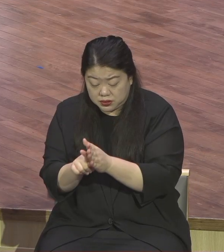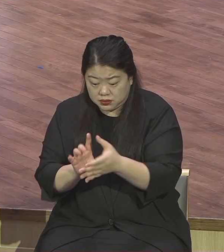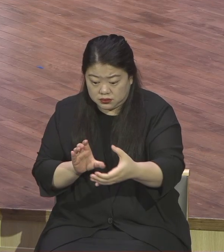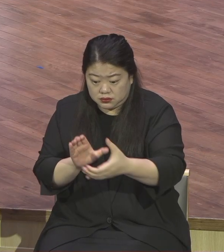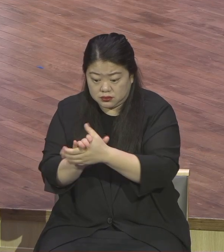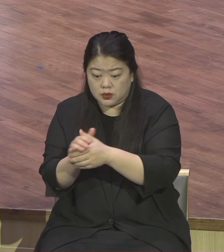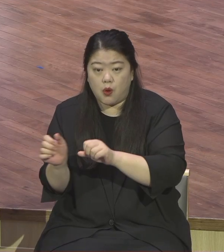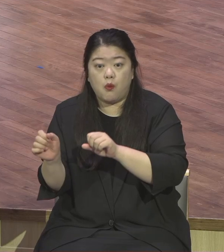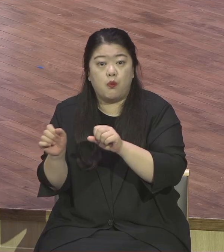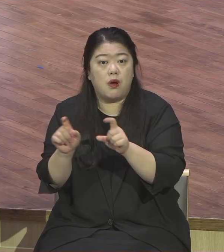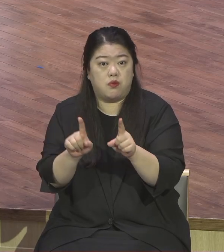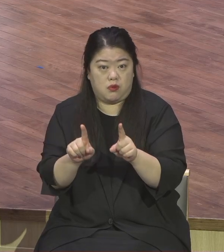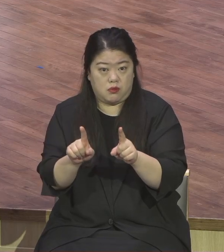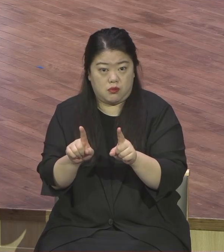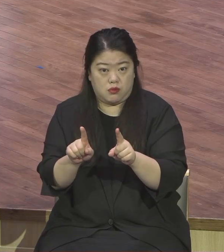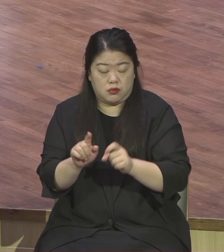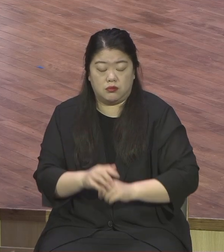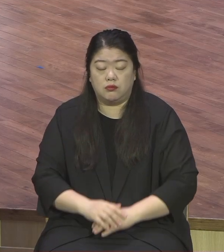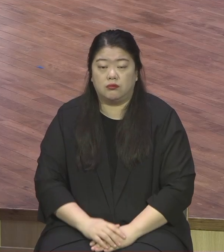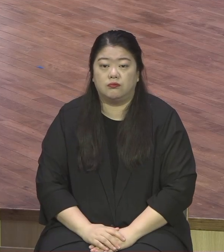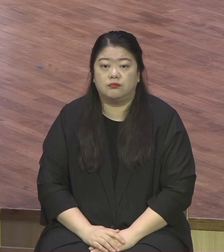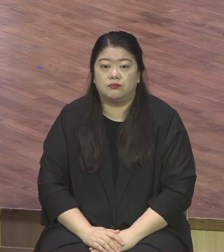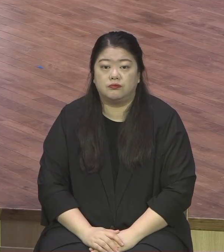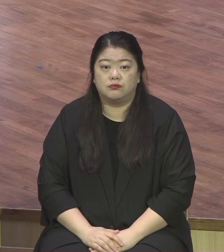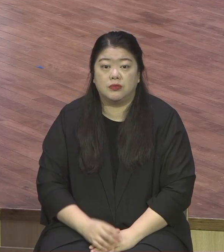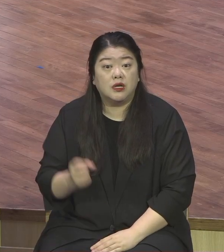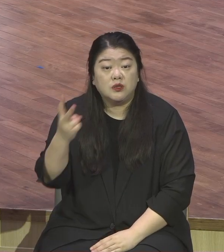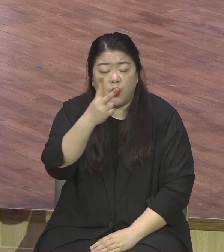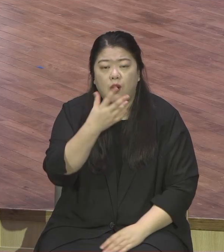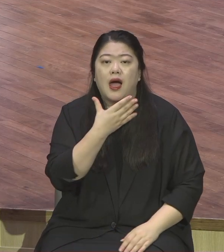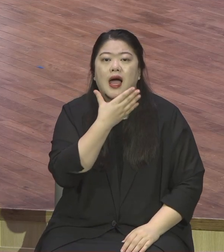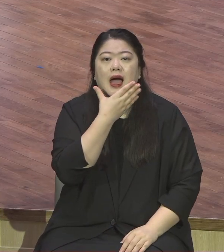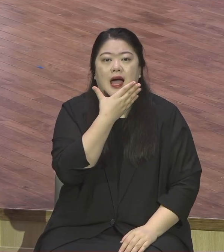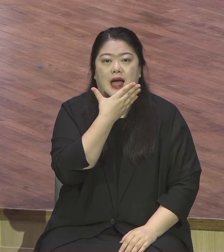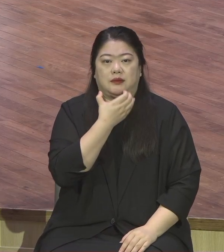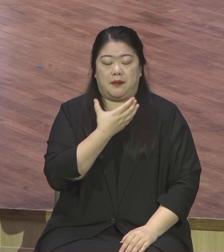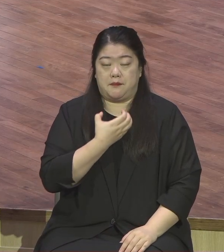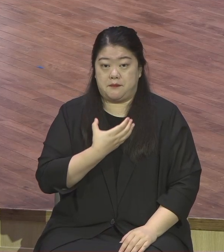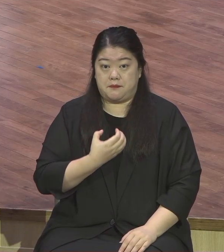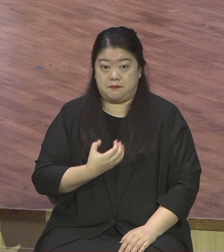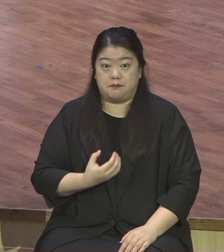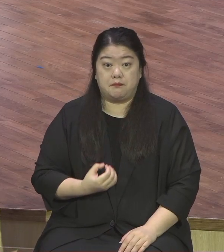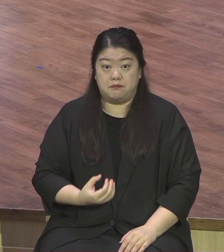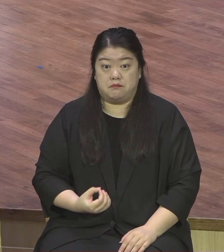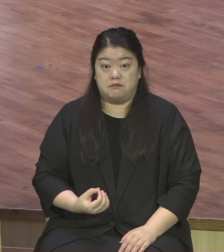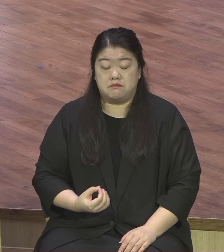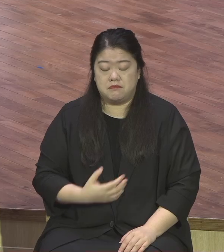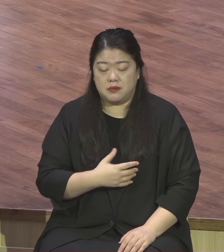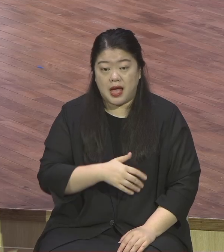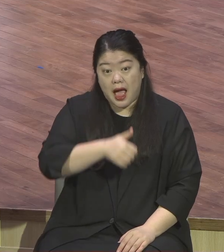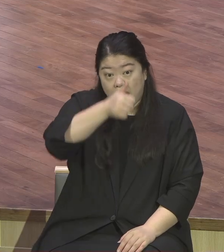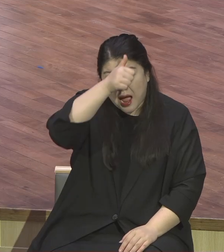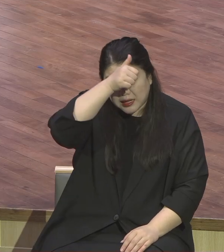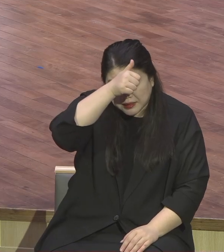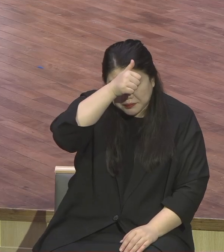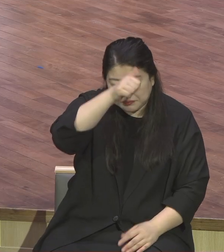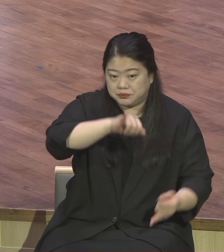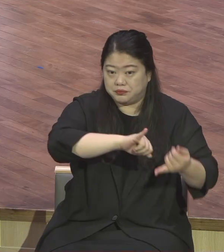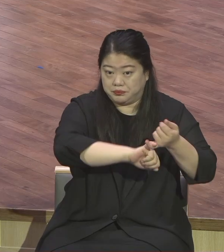아람뿐만 아니에요 아브라함이 믿음의 조상으로 서기까지 얼마나 많은 기다리시고 또 기회를